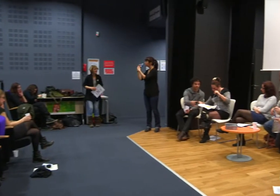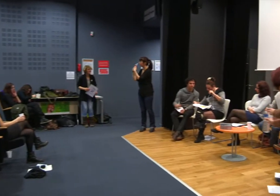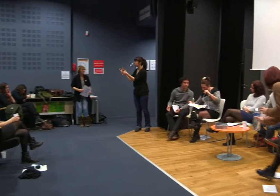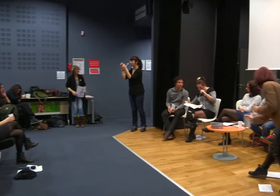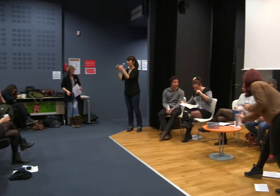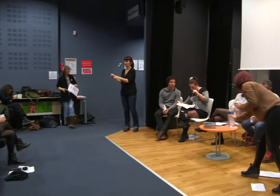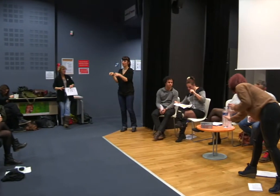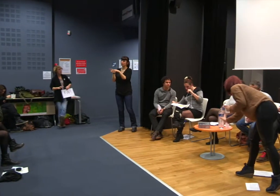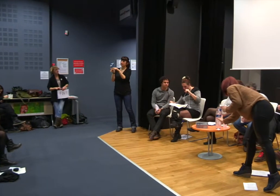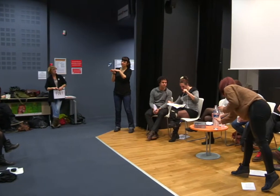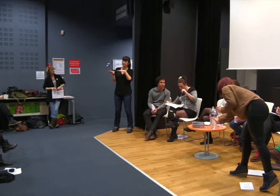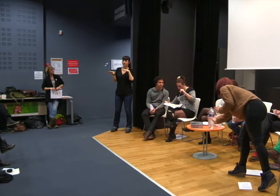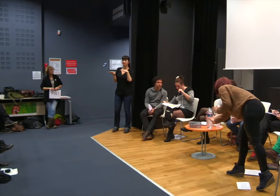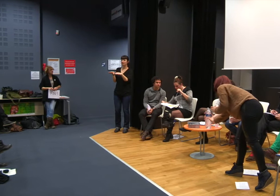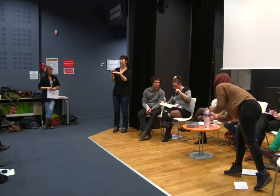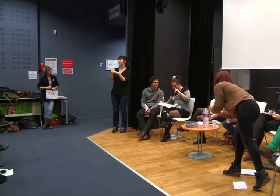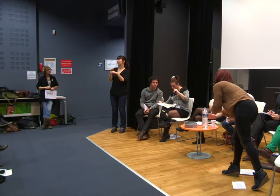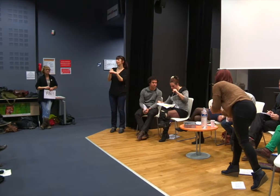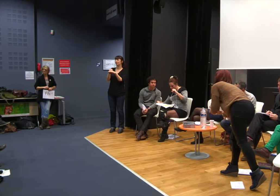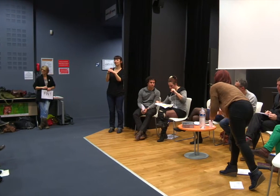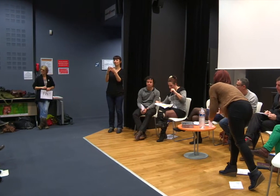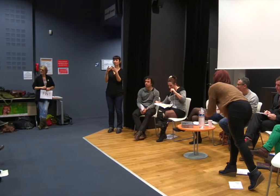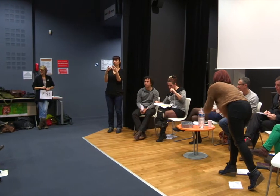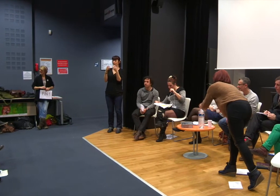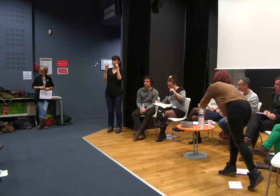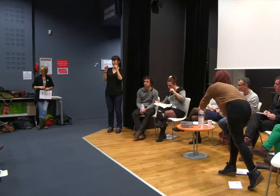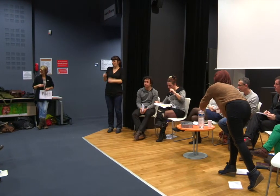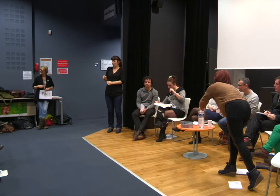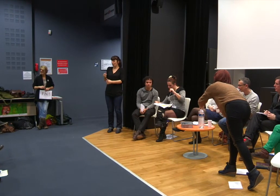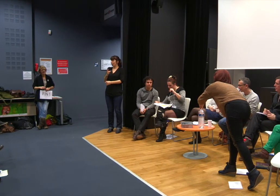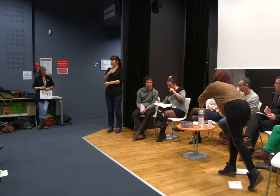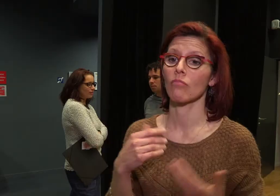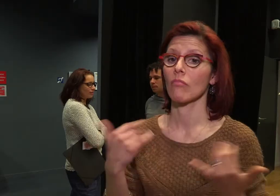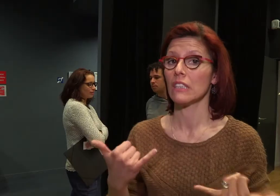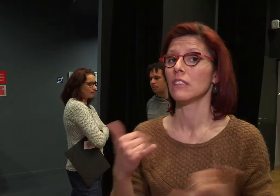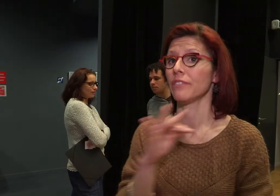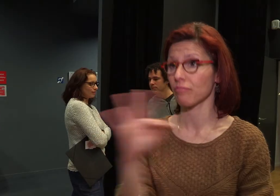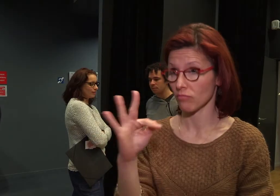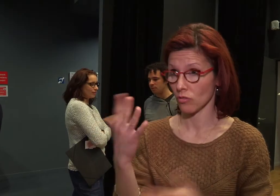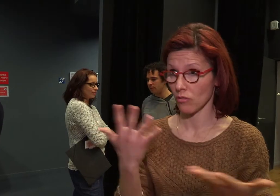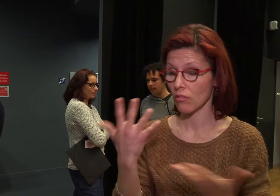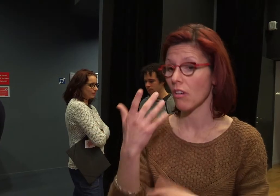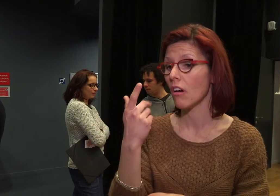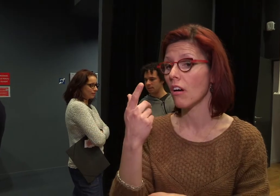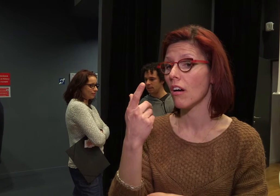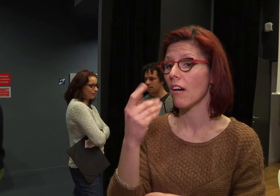en plus de simples utilisatrices des services culturels. derniers doivent pouvoir... Alors ici, en France,